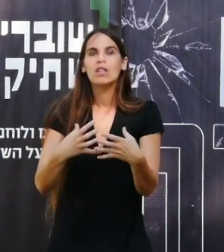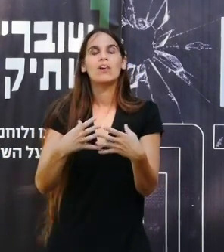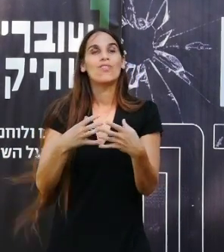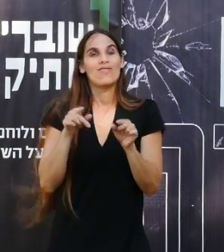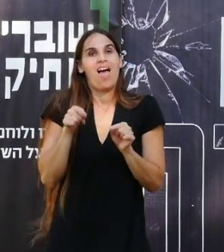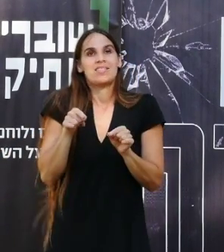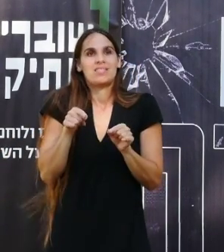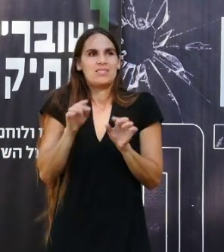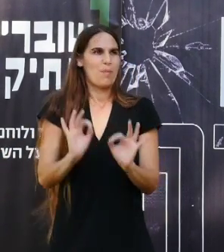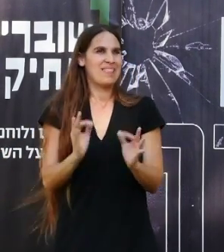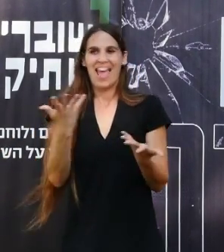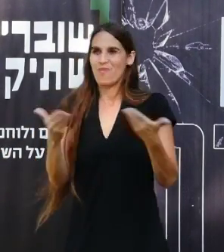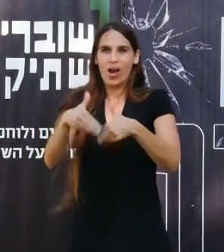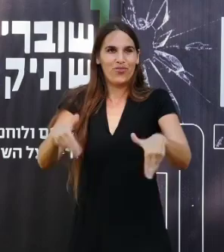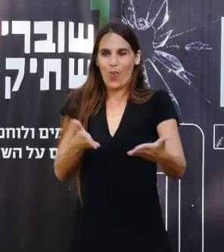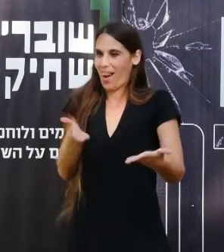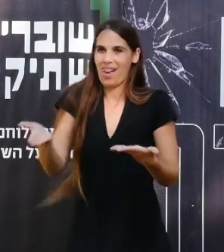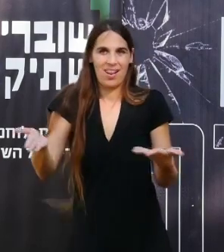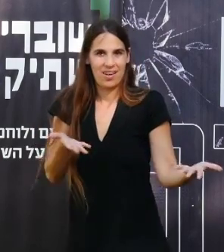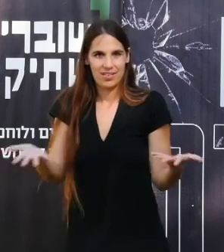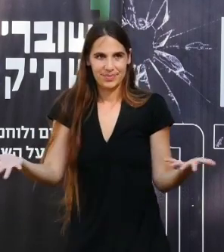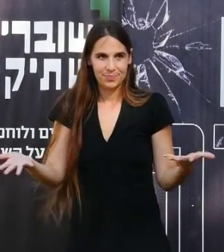באמת איפה עובר הגבול הזה?